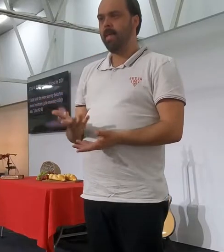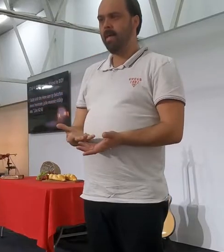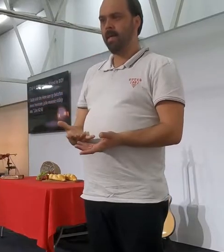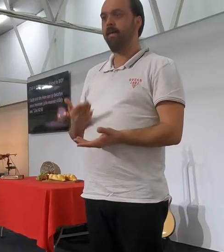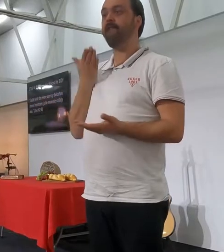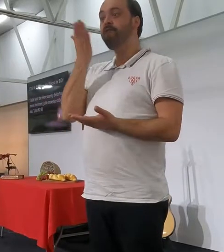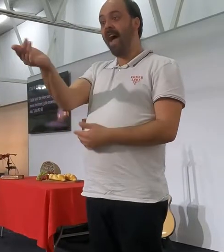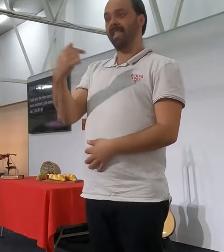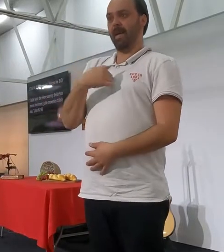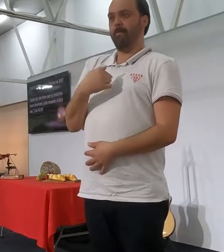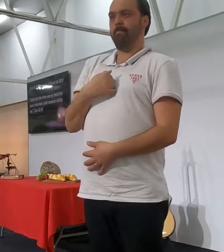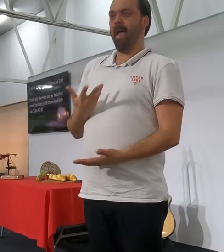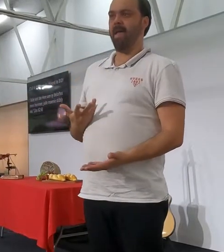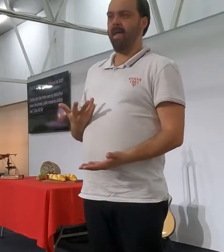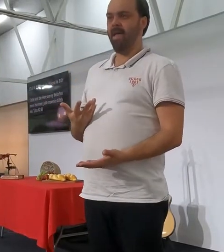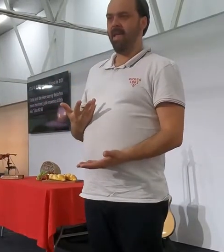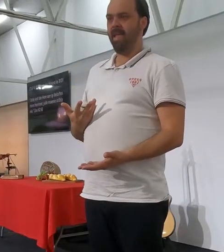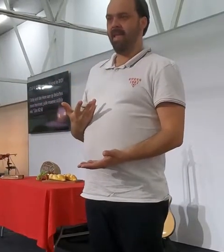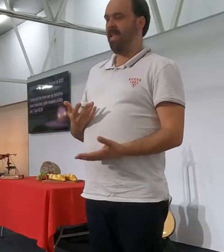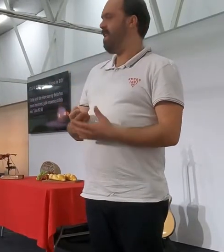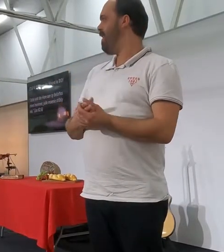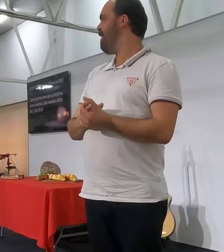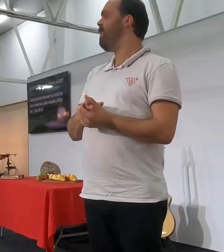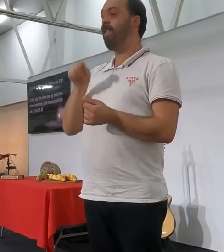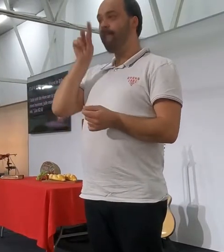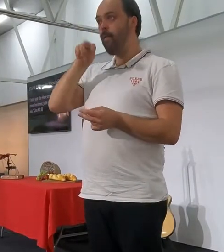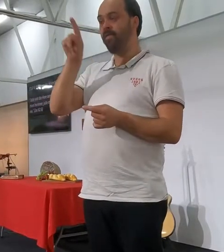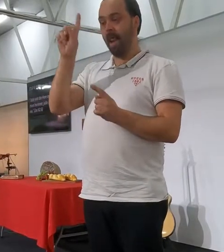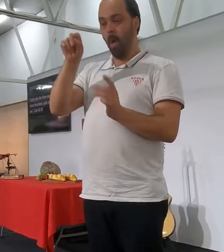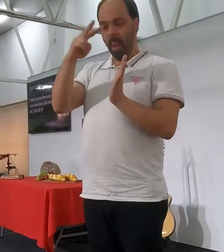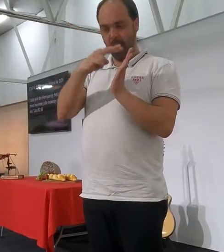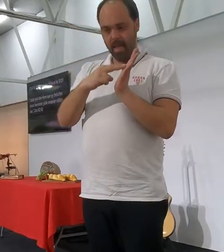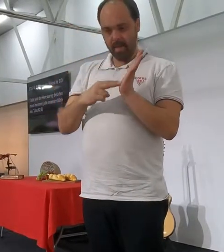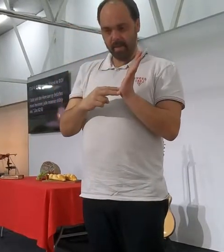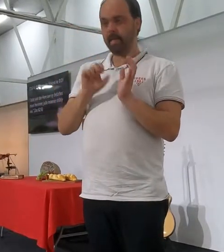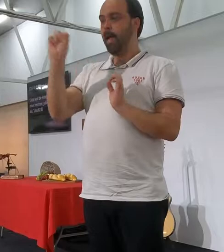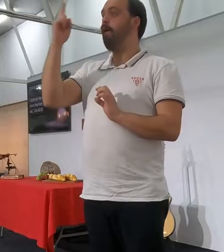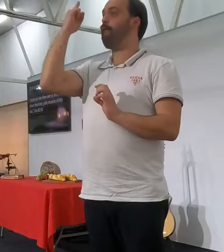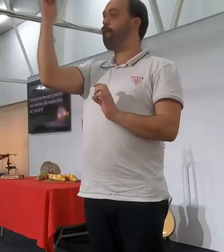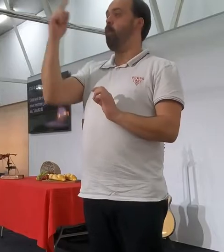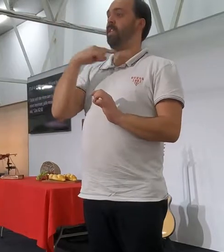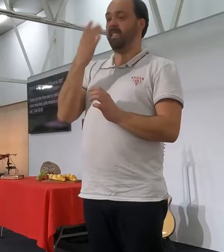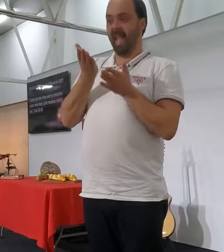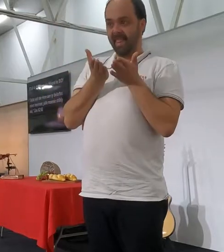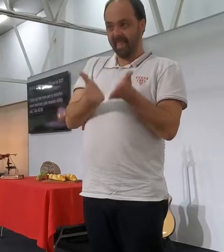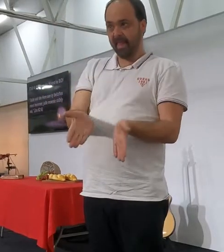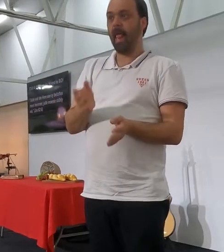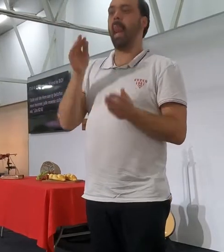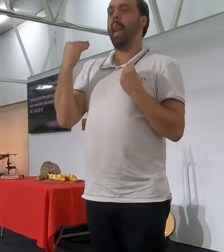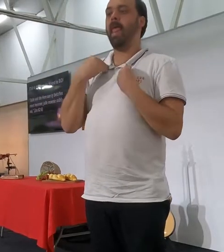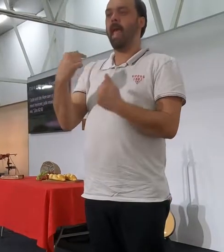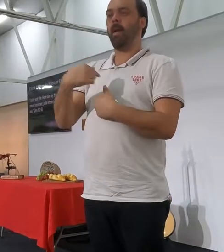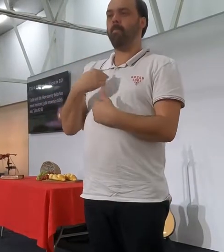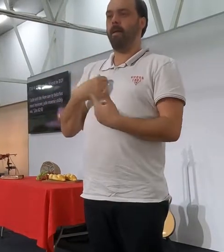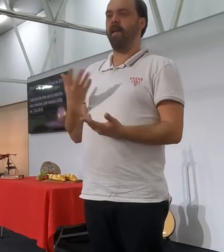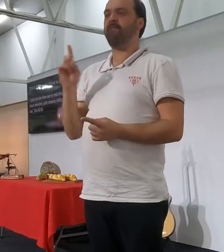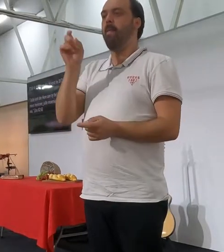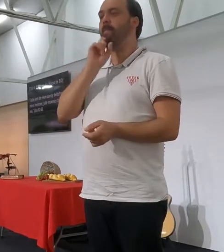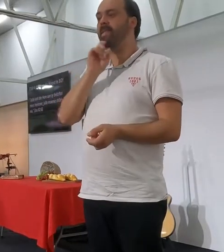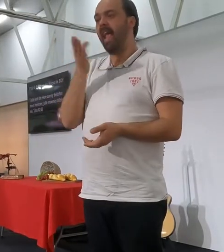my, en jy van die woord van die die woord wat jy nou net gelees het, en jy sê vir die Heere, Heere, die woord sê dit, leer my, wat dit beteken, so, ek